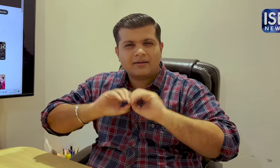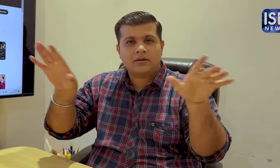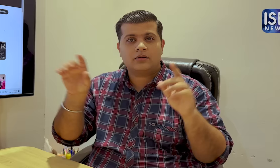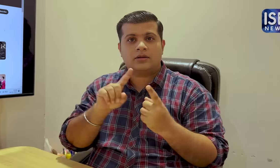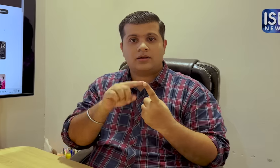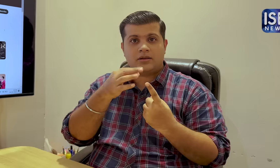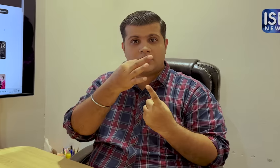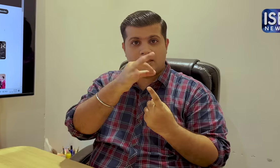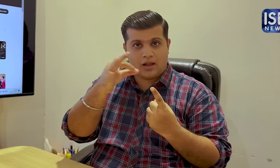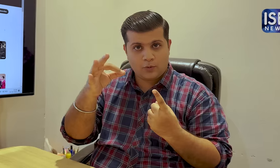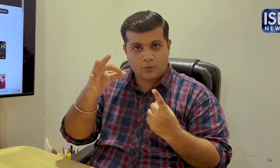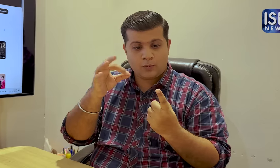गया